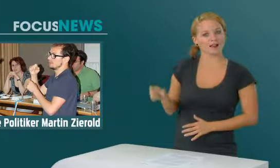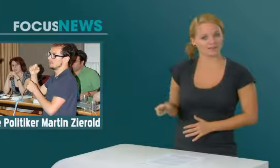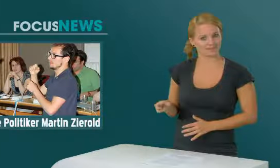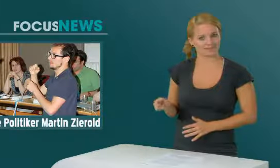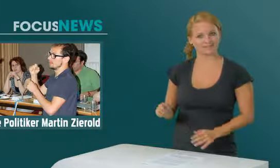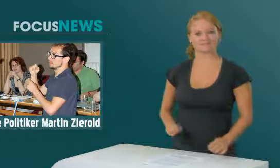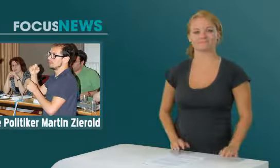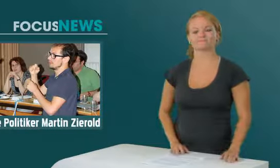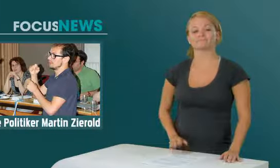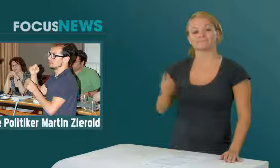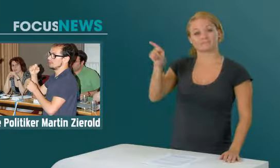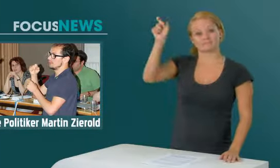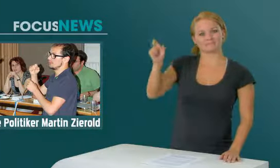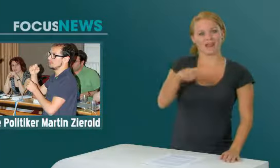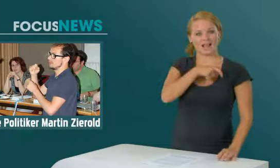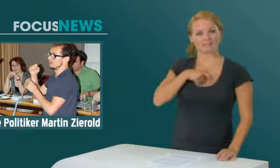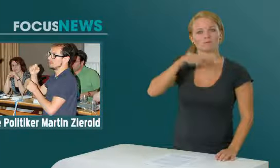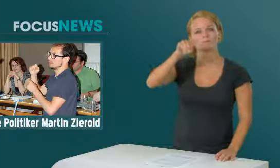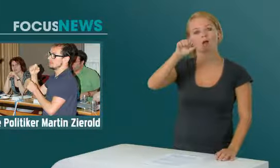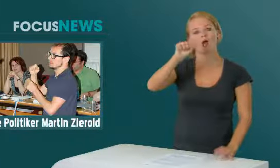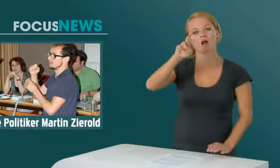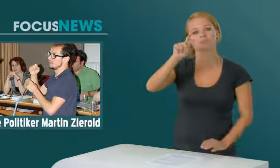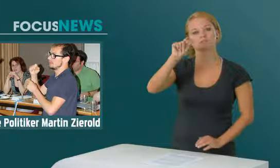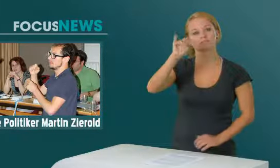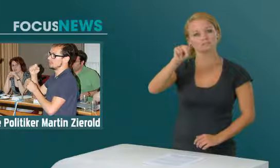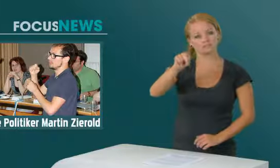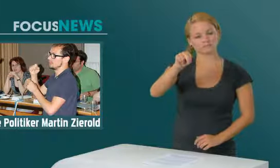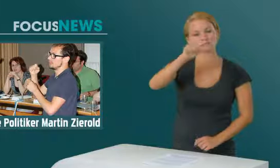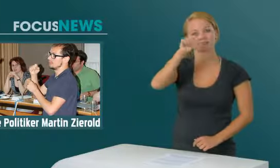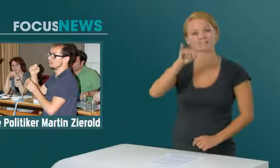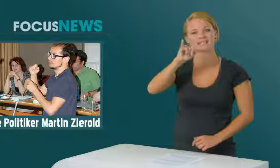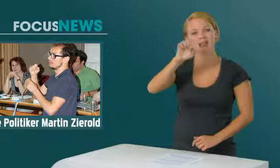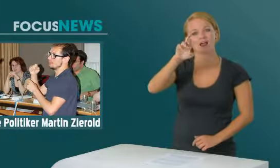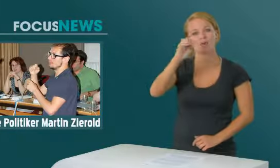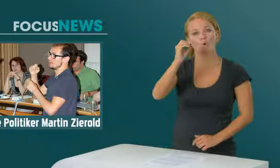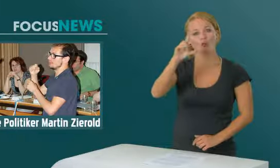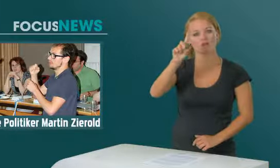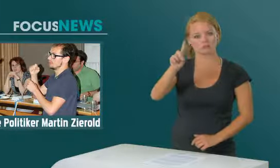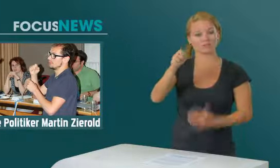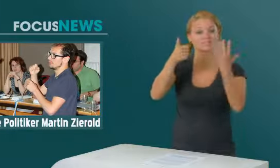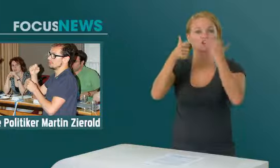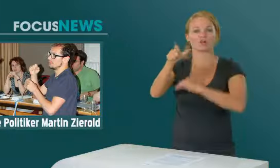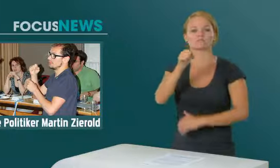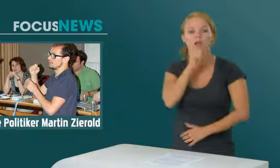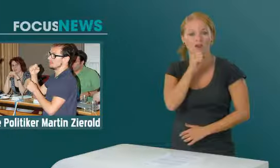sich um den 26-Jährigen Martin Zierold, der seit Geburt gehörlos ist.